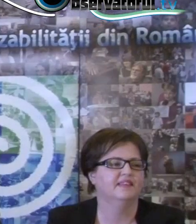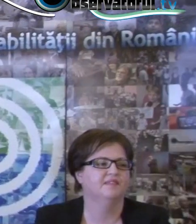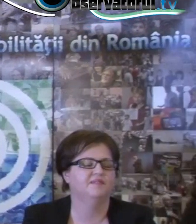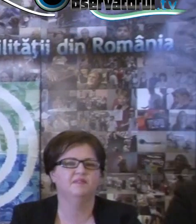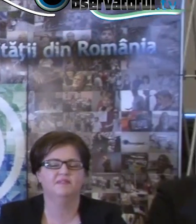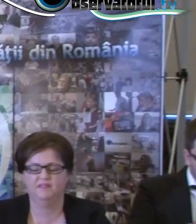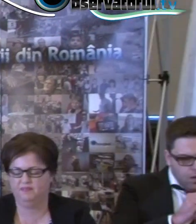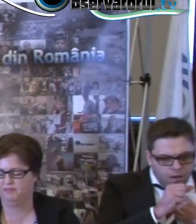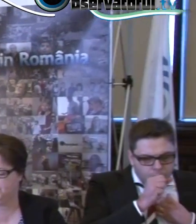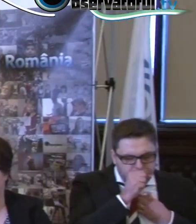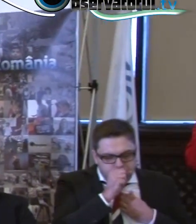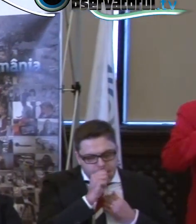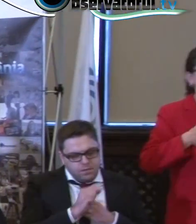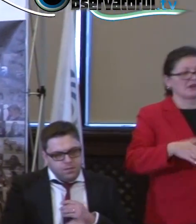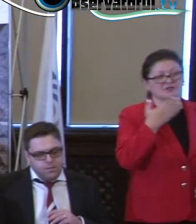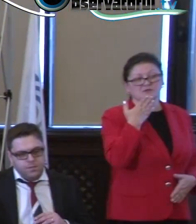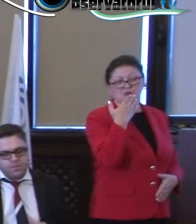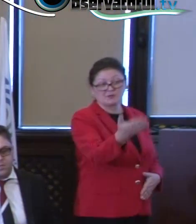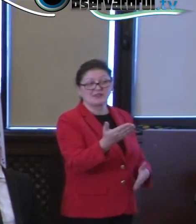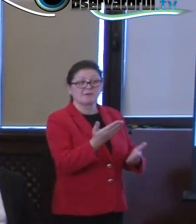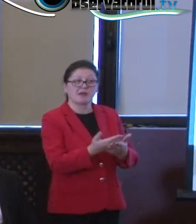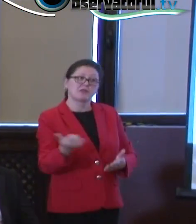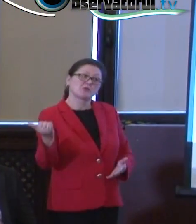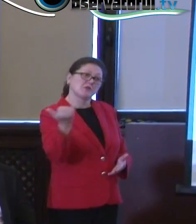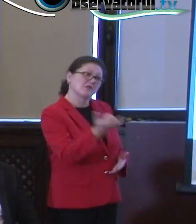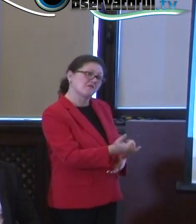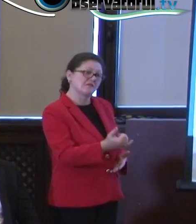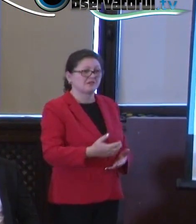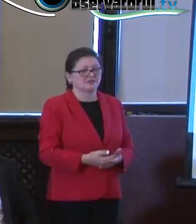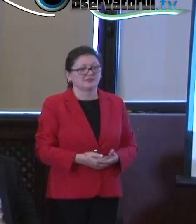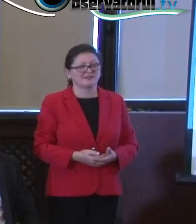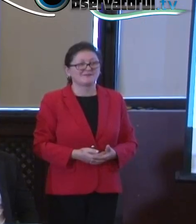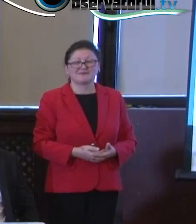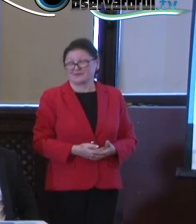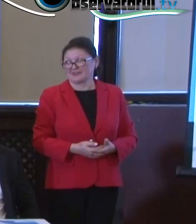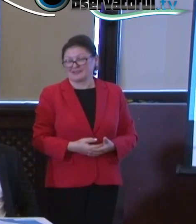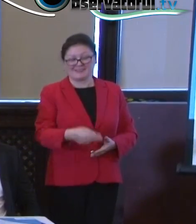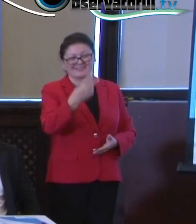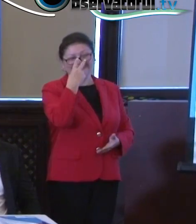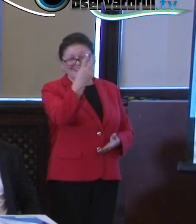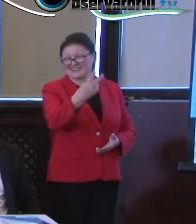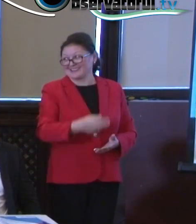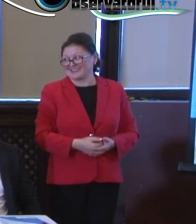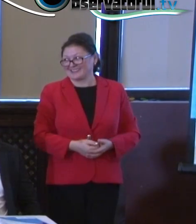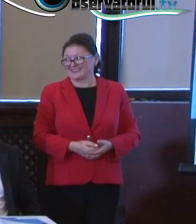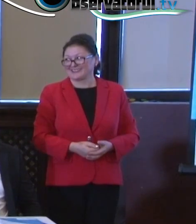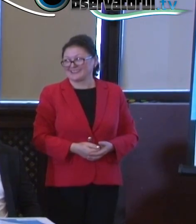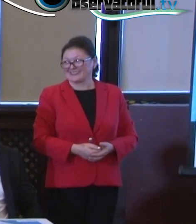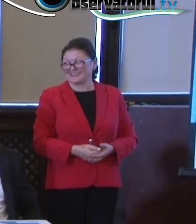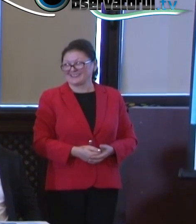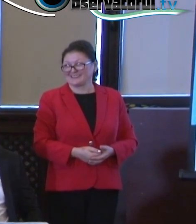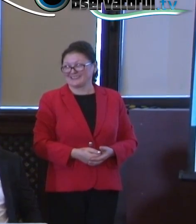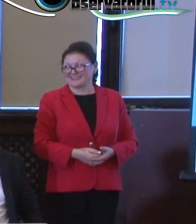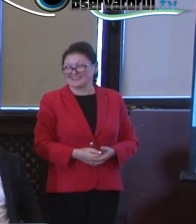În primul rând aș vrea să vă mulțumesc pentru invitația pe care mi-ați făcut-o. Precum vedeți, nu mă uit la discursul pe care mi l-au